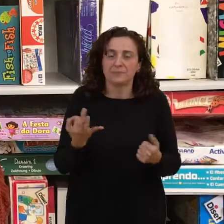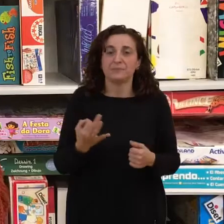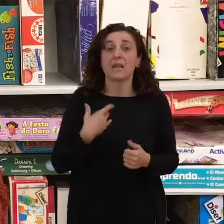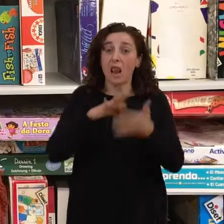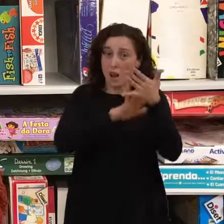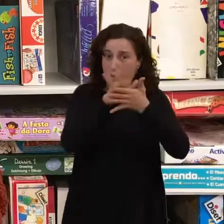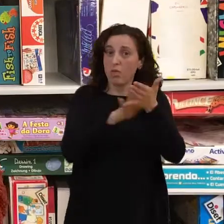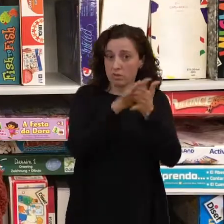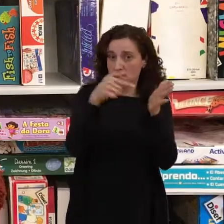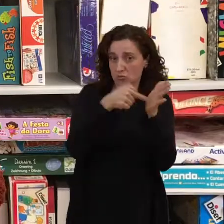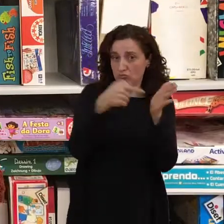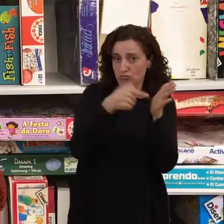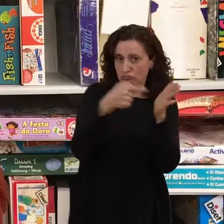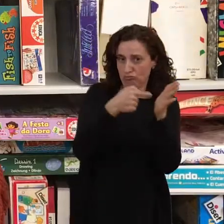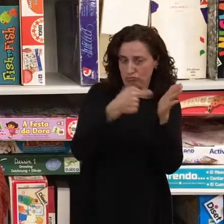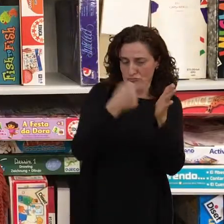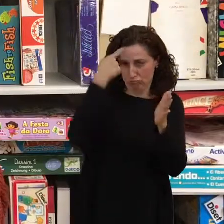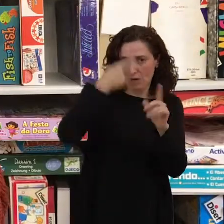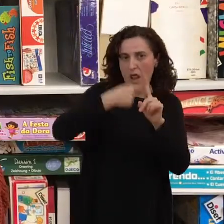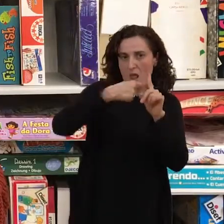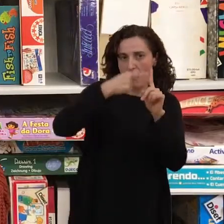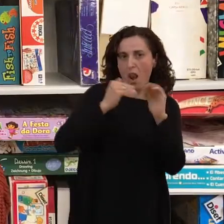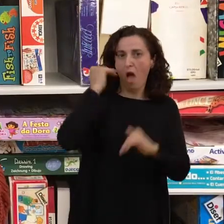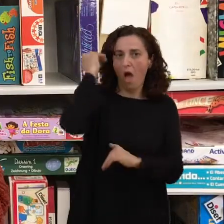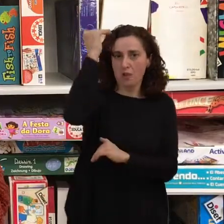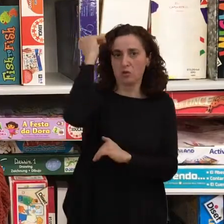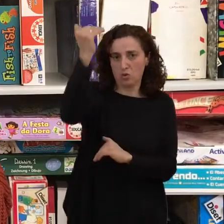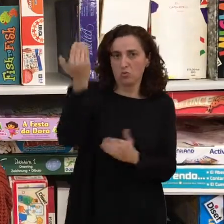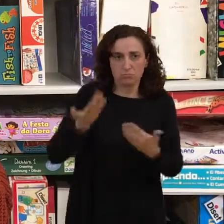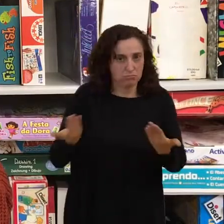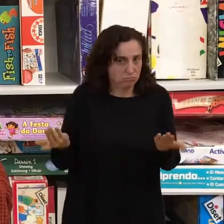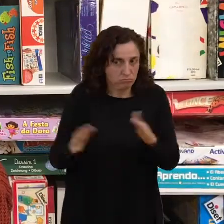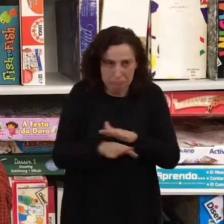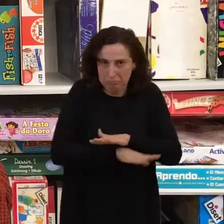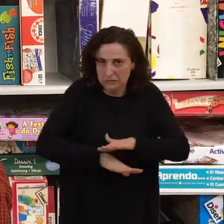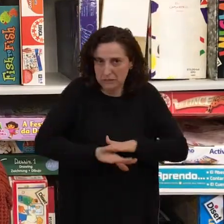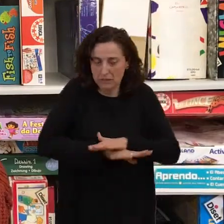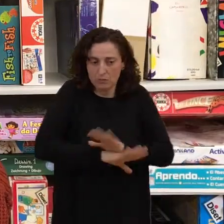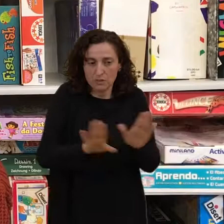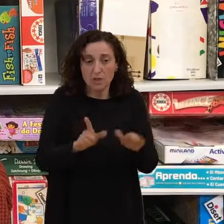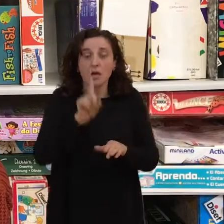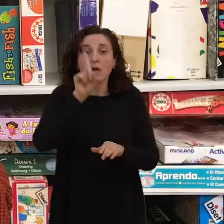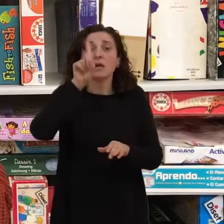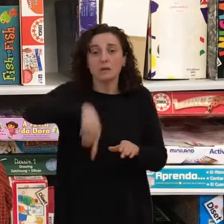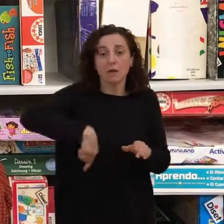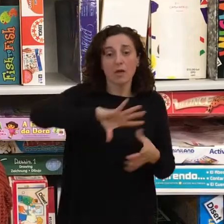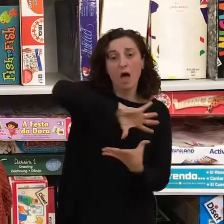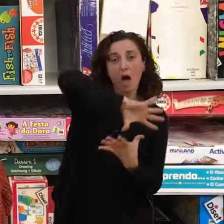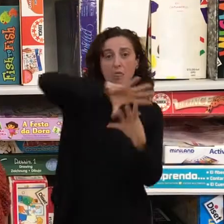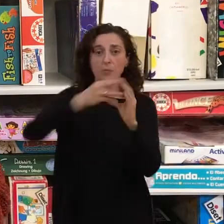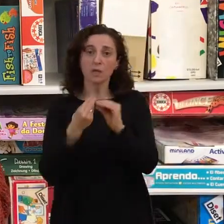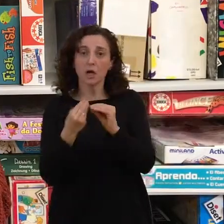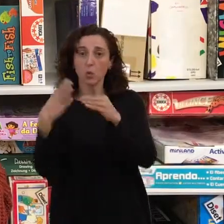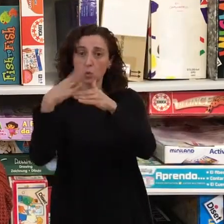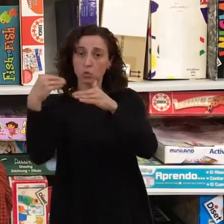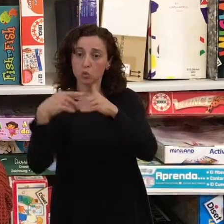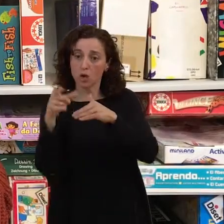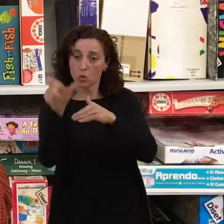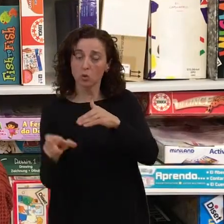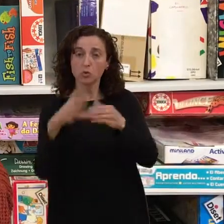la conozcamos a un nivel alto, básicamente, y después saberse adaptar a cada usuario. Hay usuarios